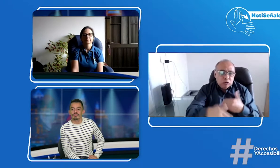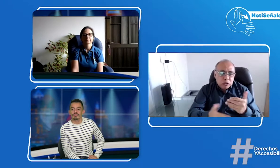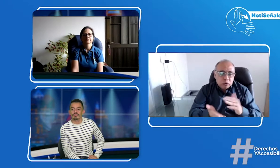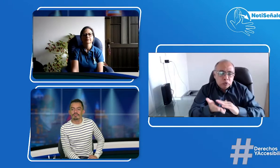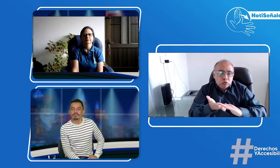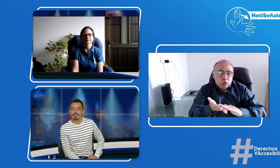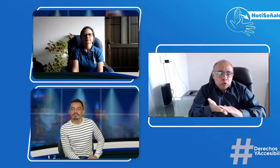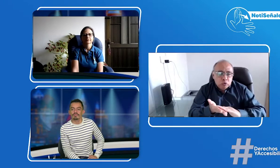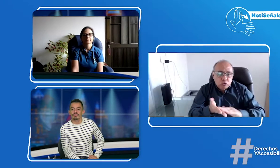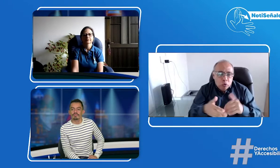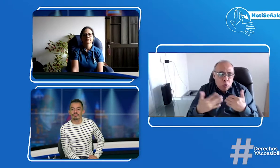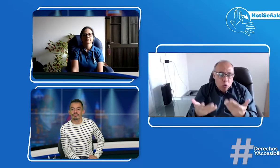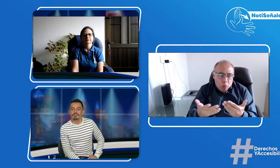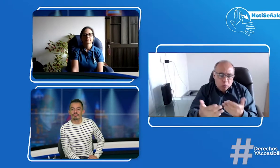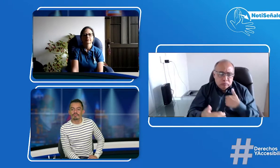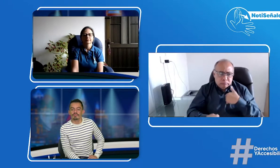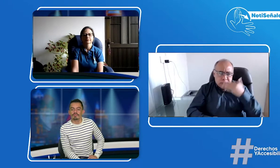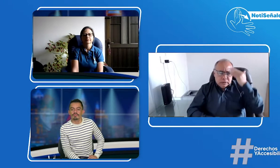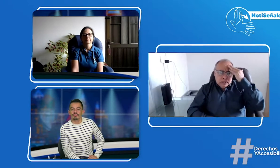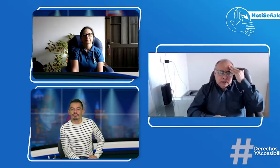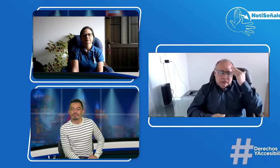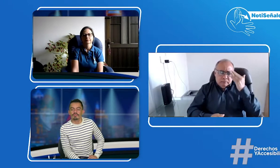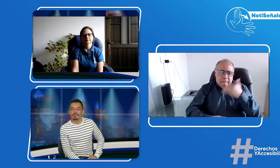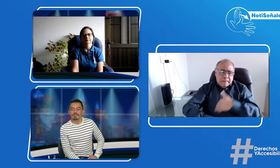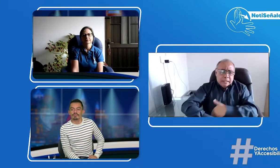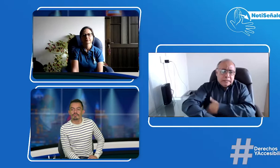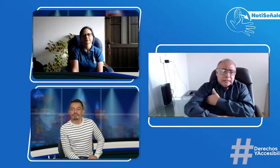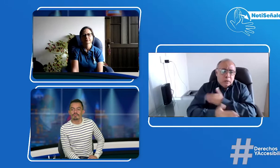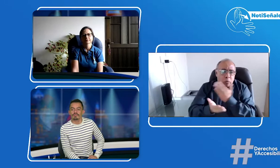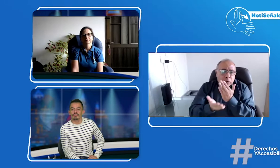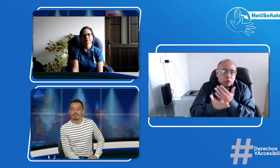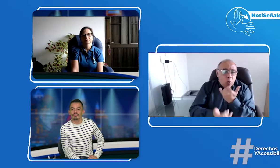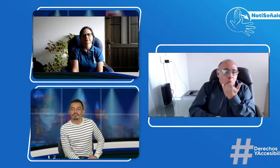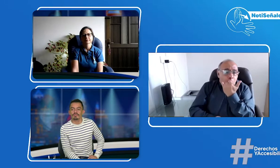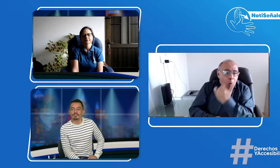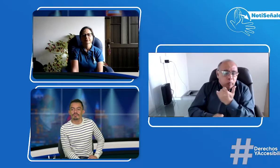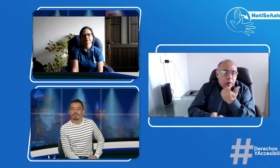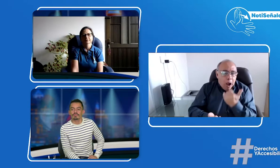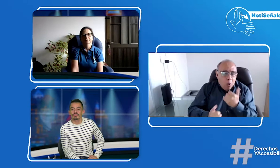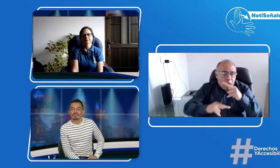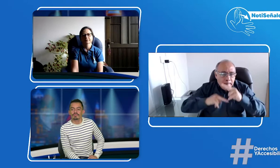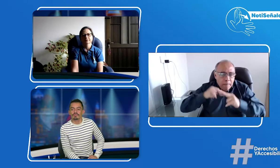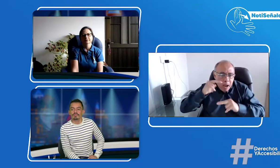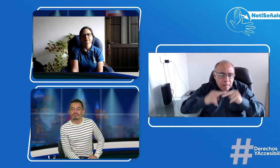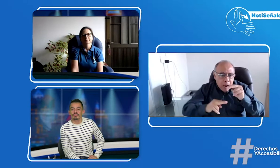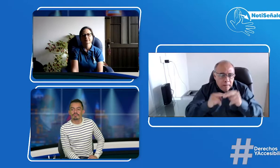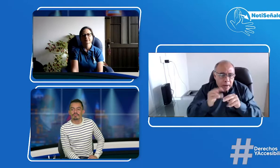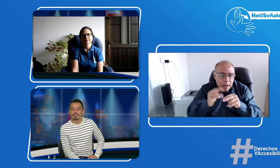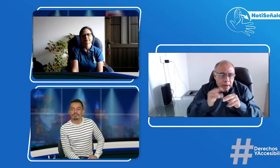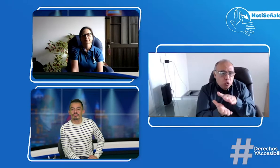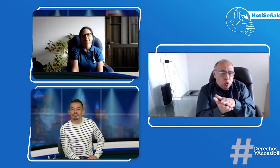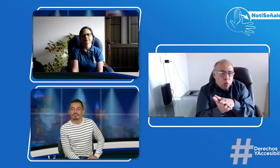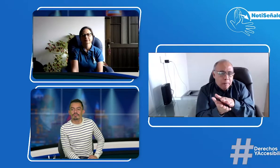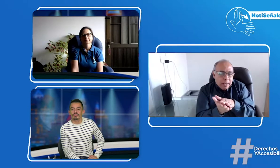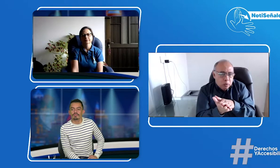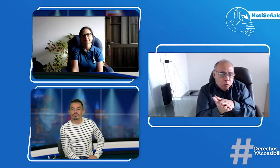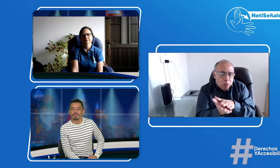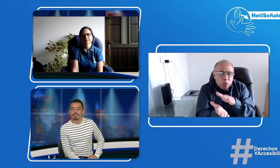Educación para ver qué solución se puede encontrar para estas situaciones que estamos encontrando. Nosotros sabemos que